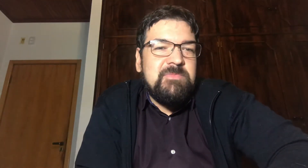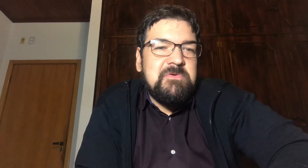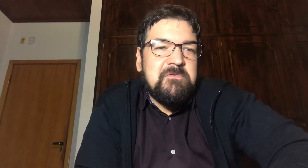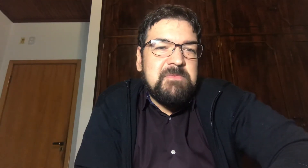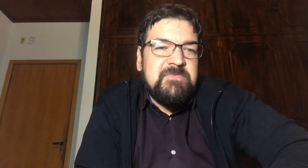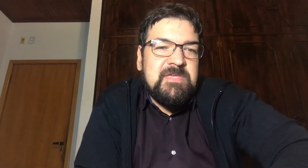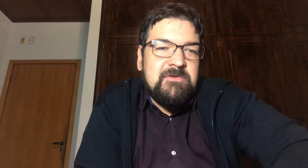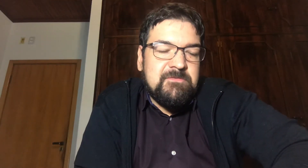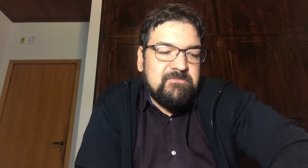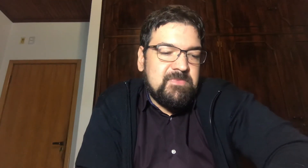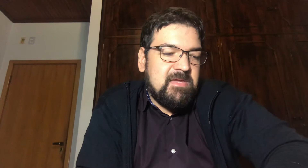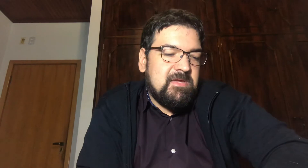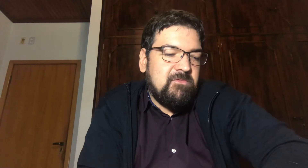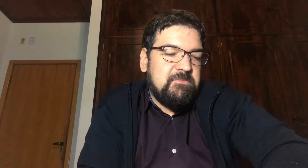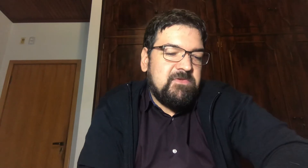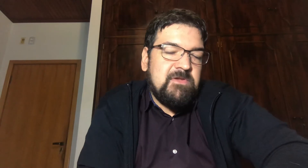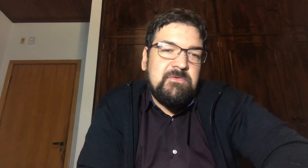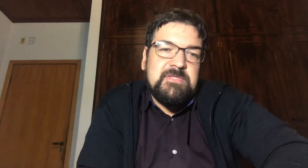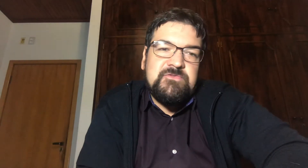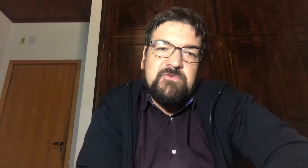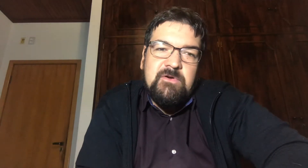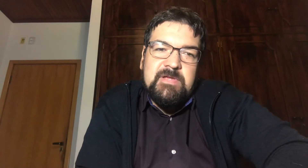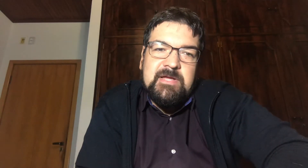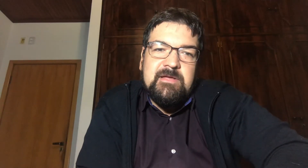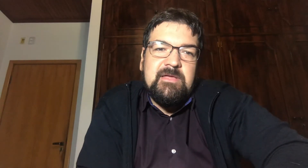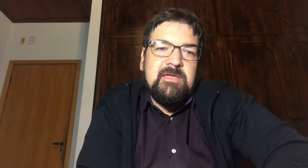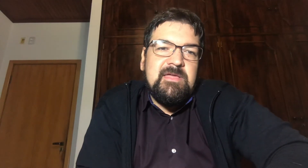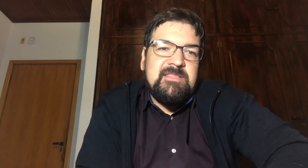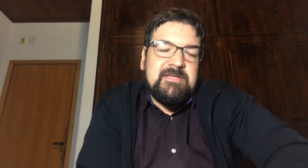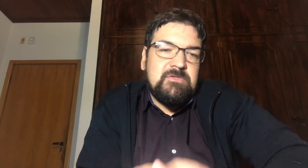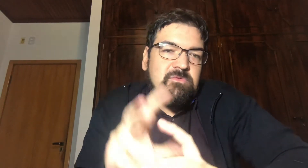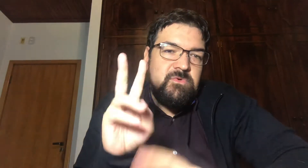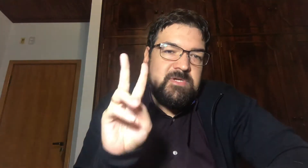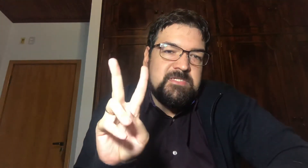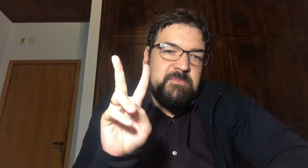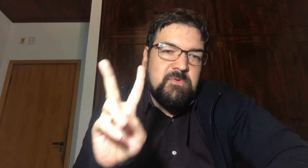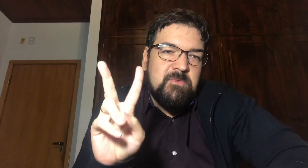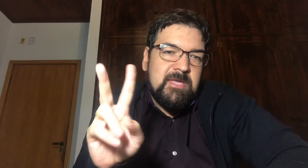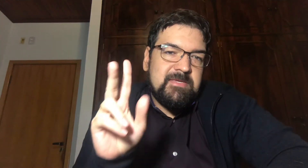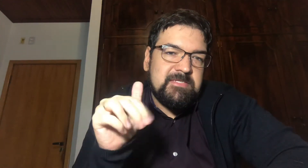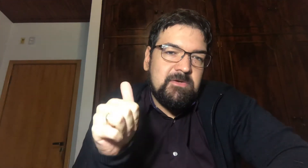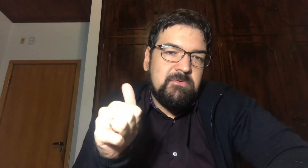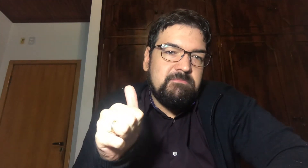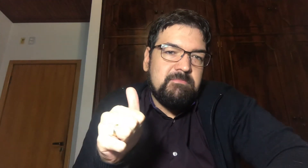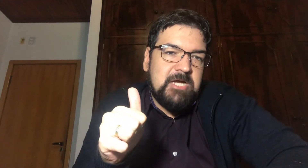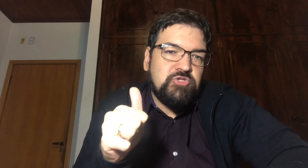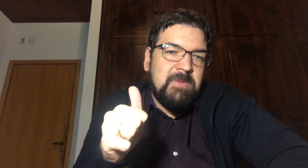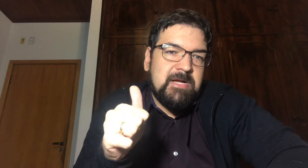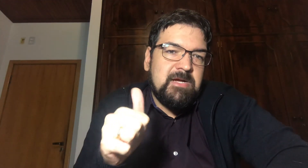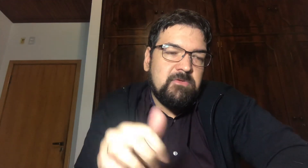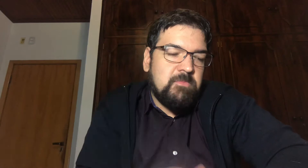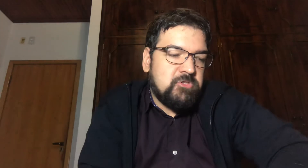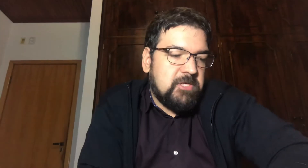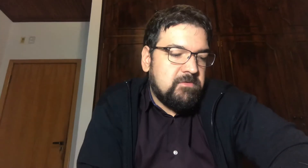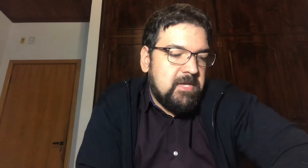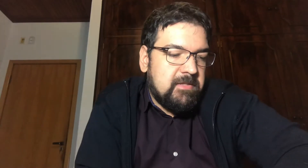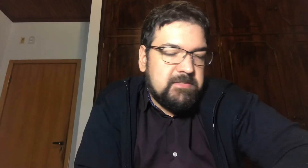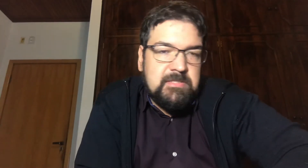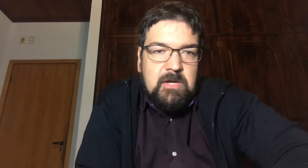amigo Cryptirium Cryptirium & Storica Que são duas criptomoedas Que eu acho bacana O projeto delas e tal